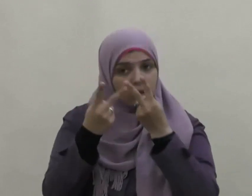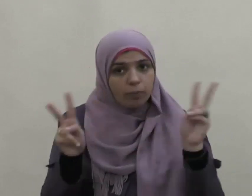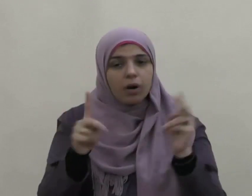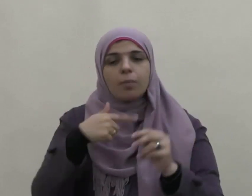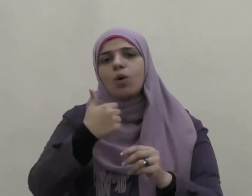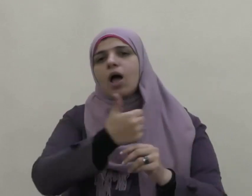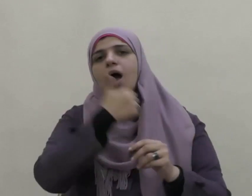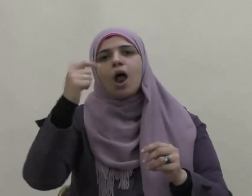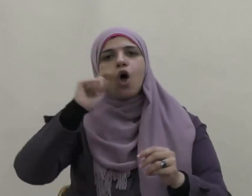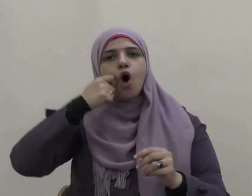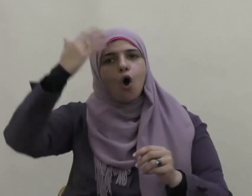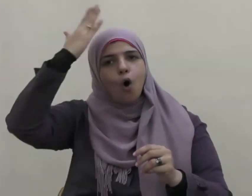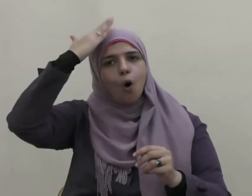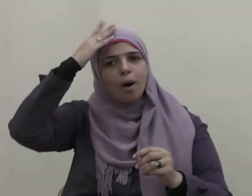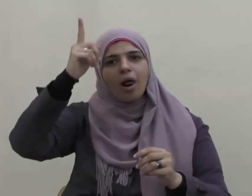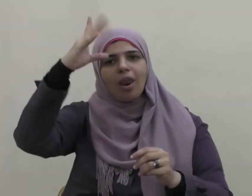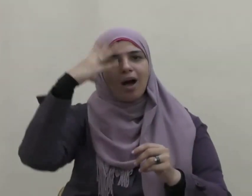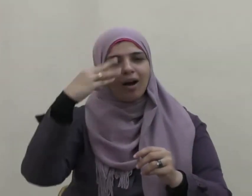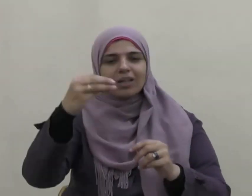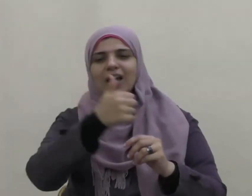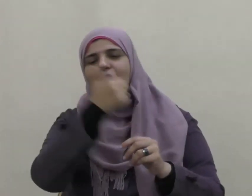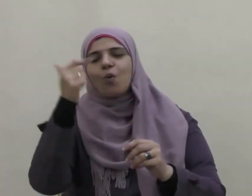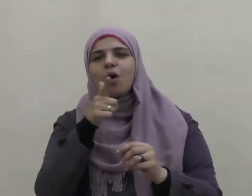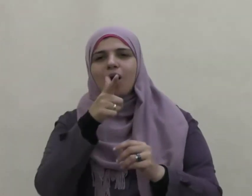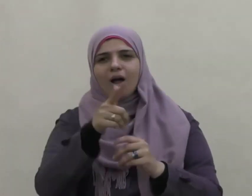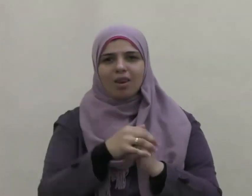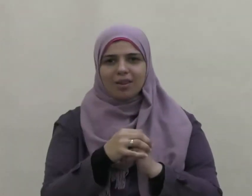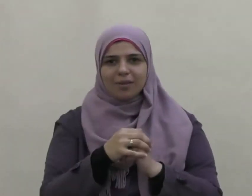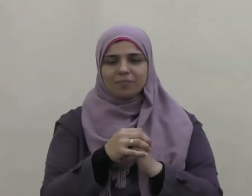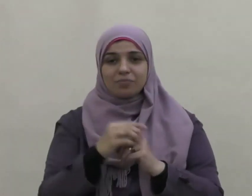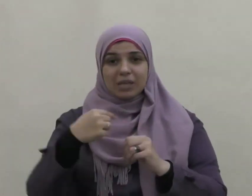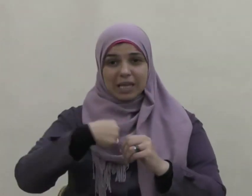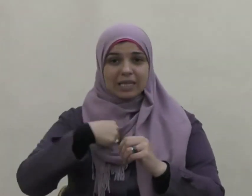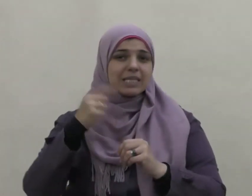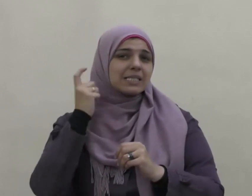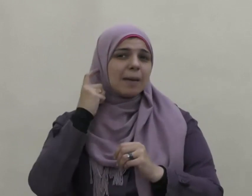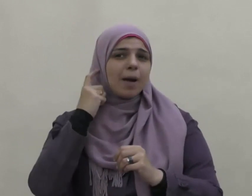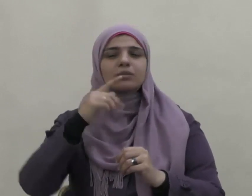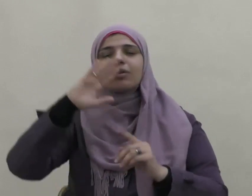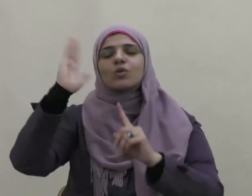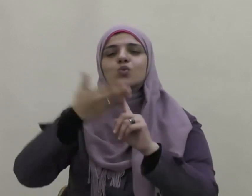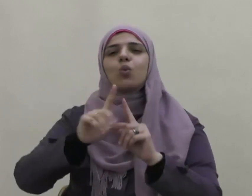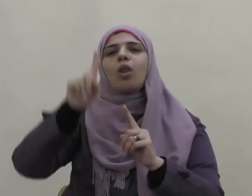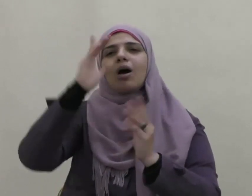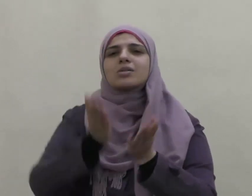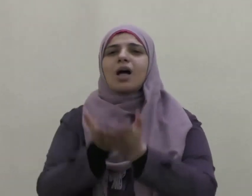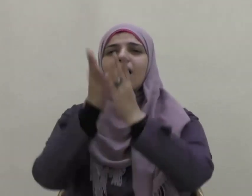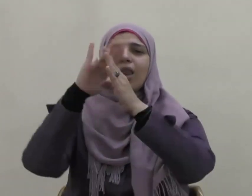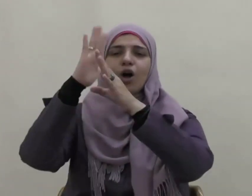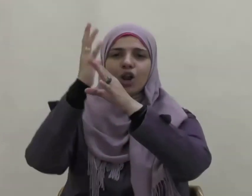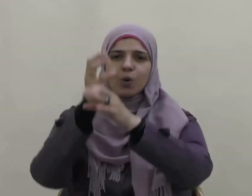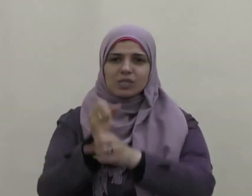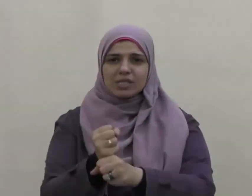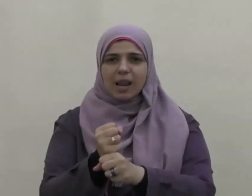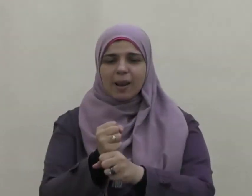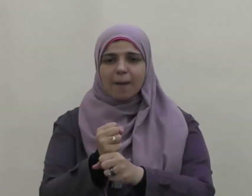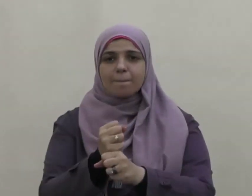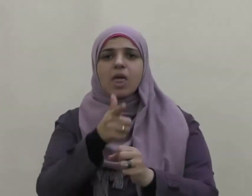بن الخطاب رضي الله عنه قال إني سمعت رسول الله صلى الله عليه وسلم يقول